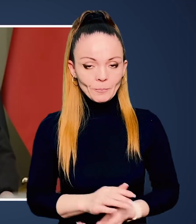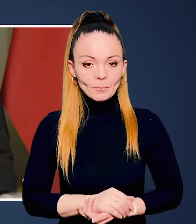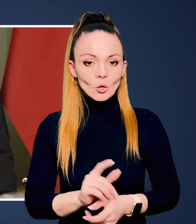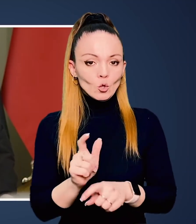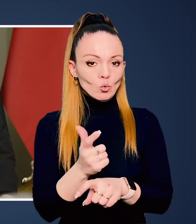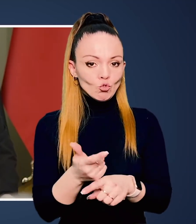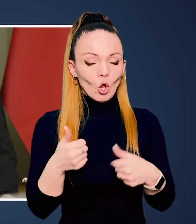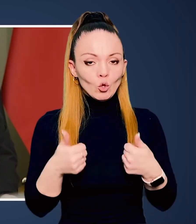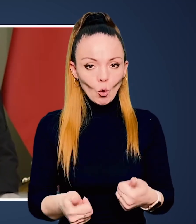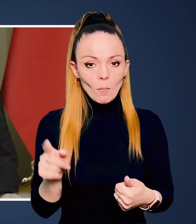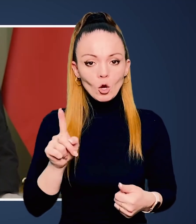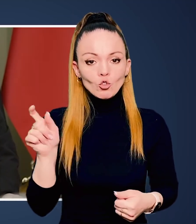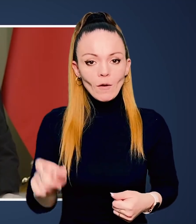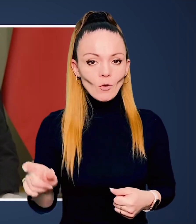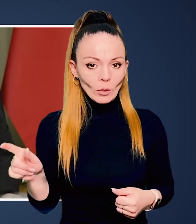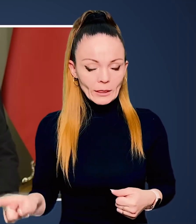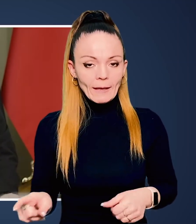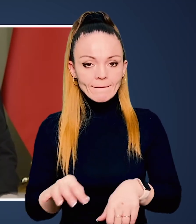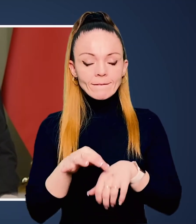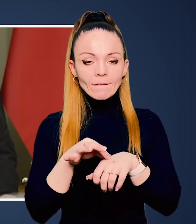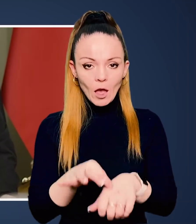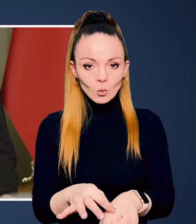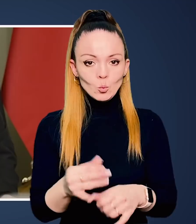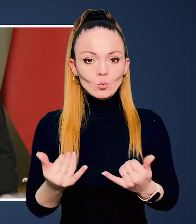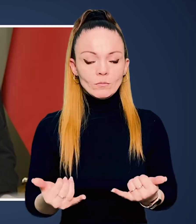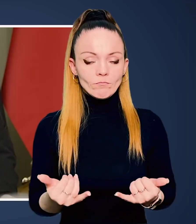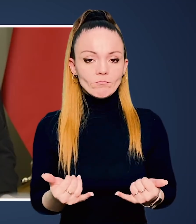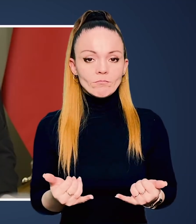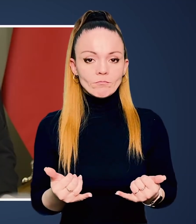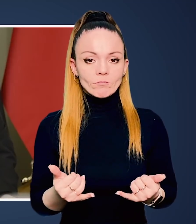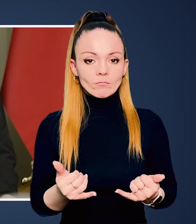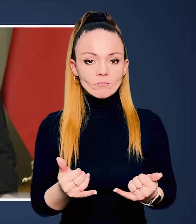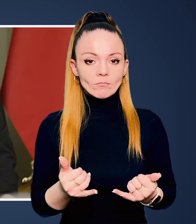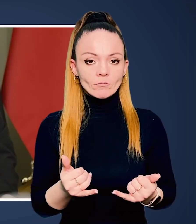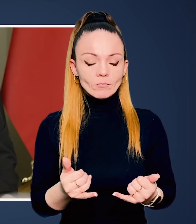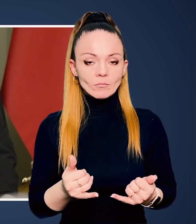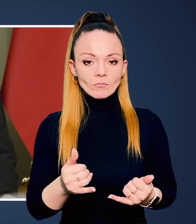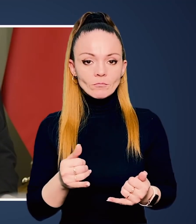прокурори, дуже добре, що вони ведуть